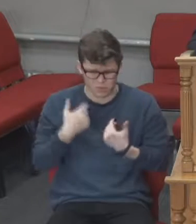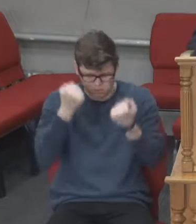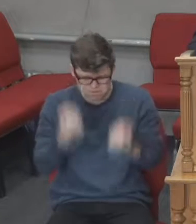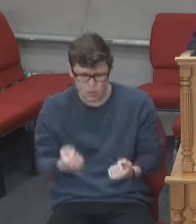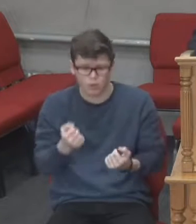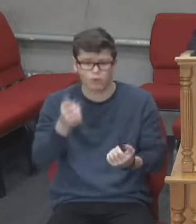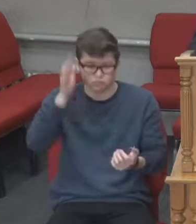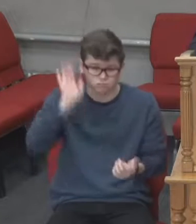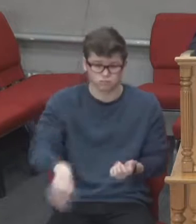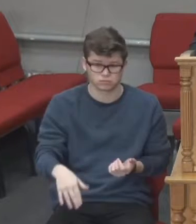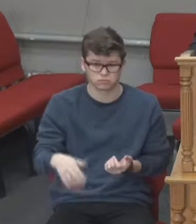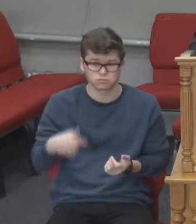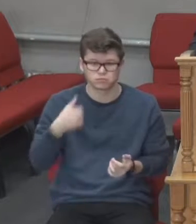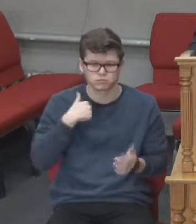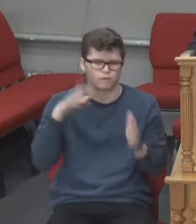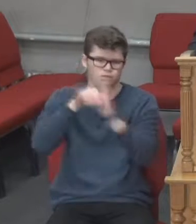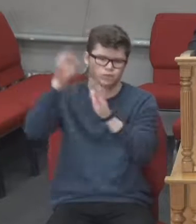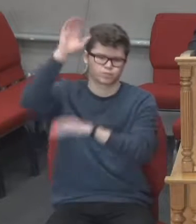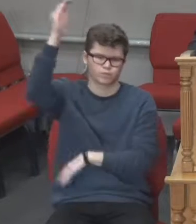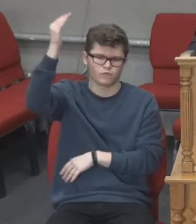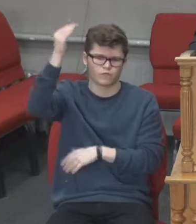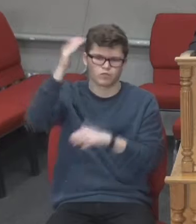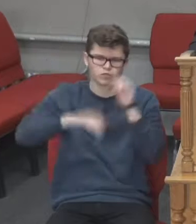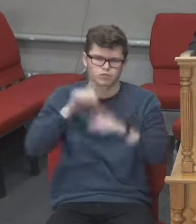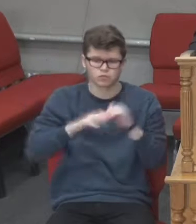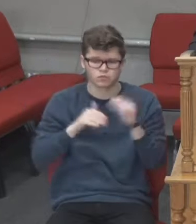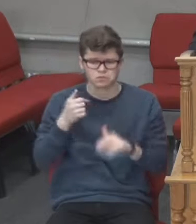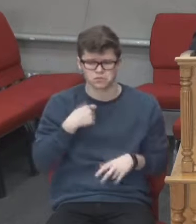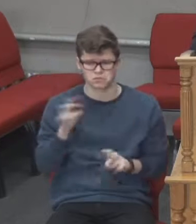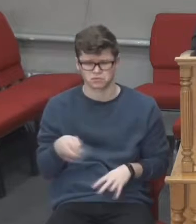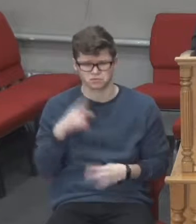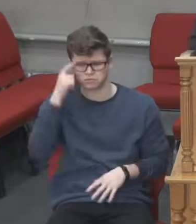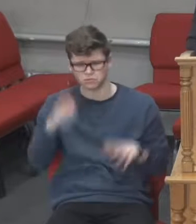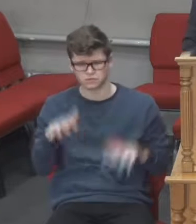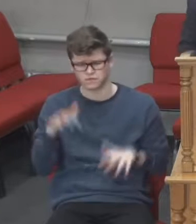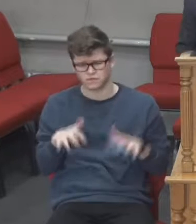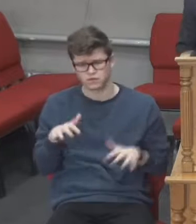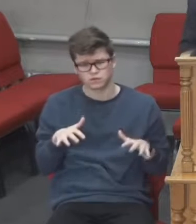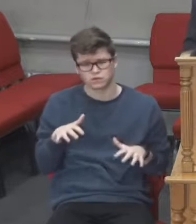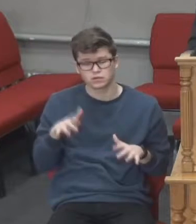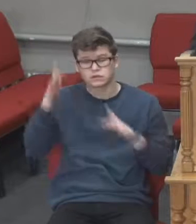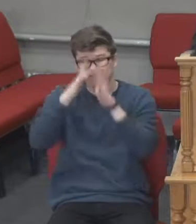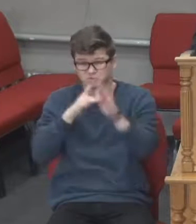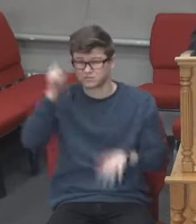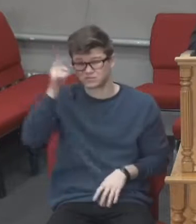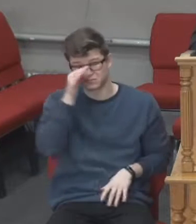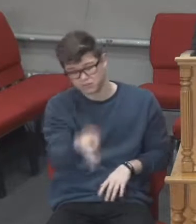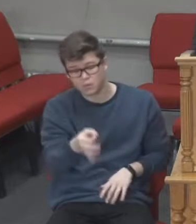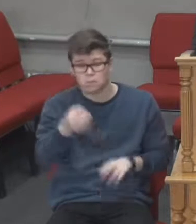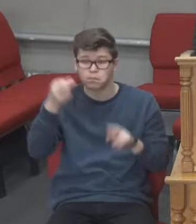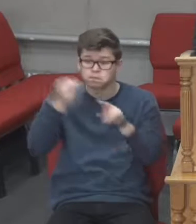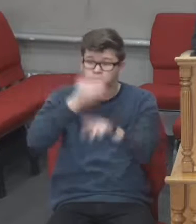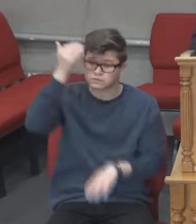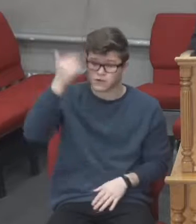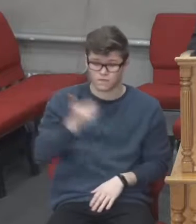Ми в Господніх міцних руках. Ми не захитаємося. Христос так сказав, що без моєї волі з